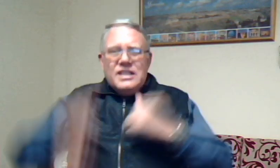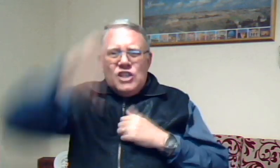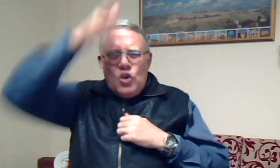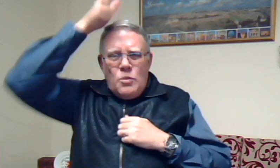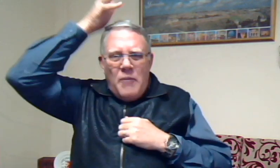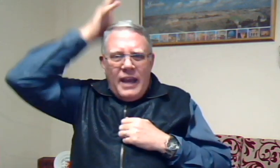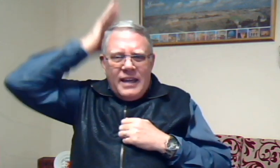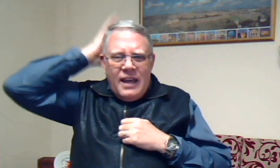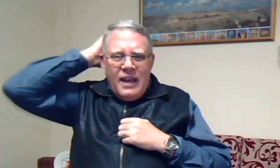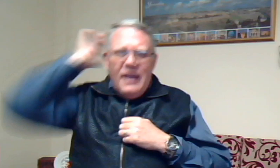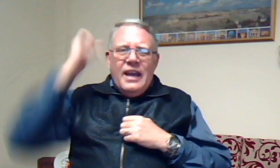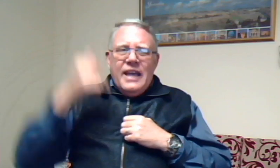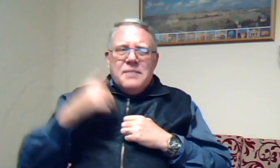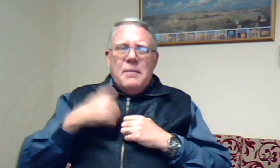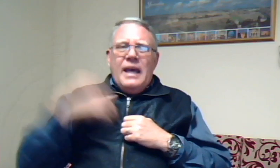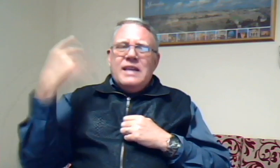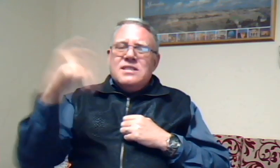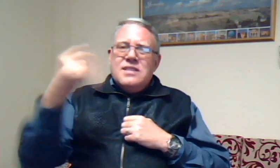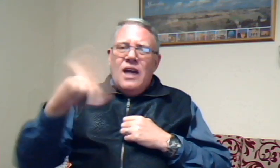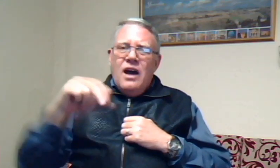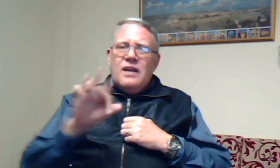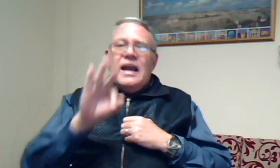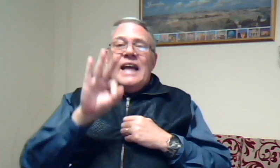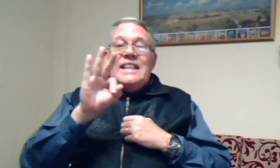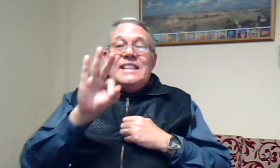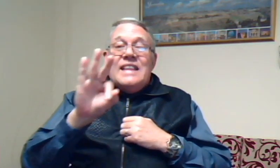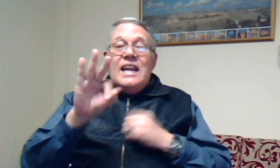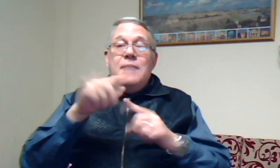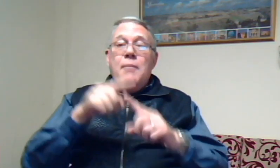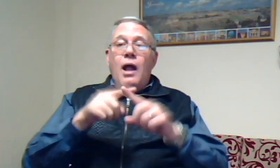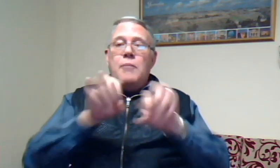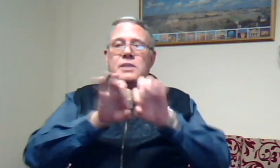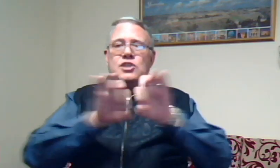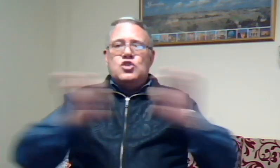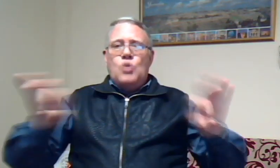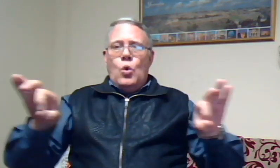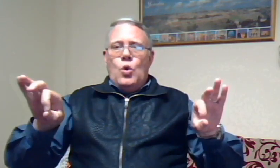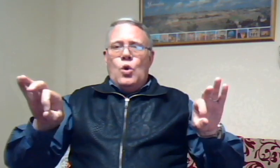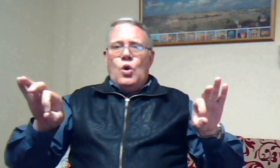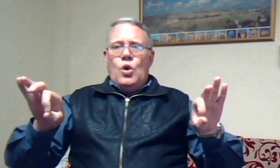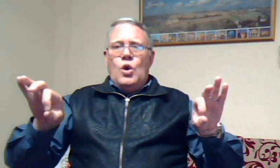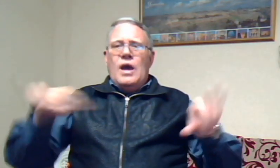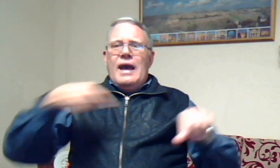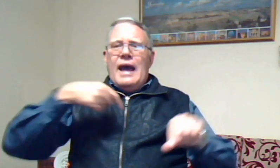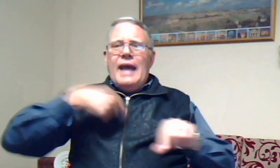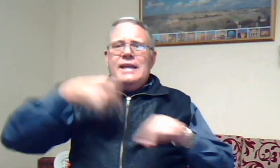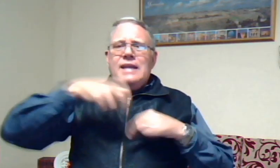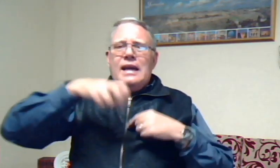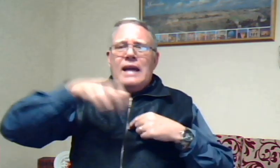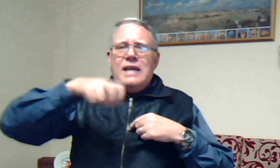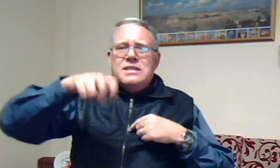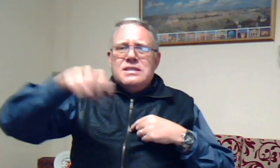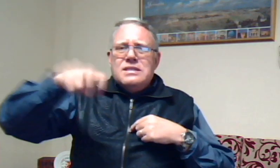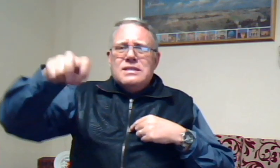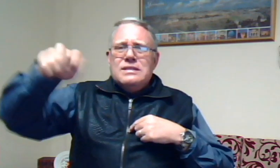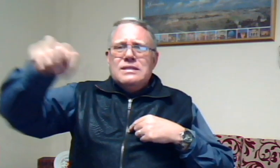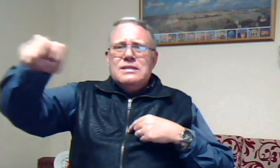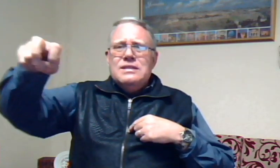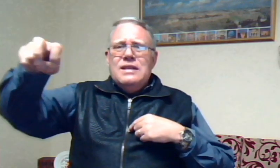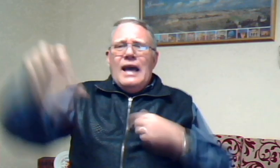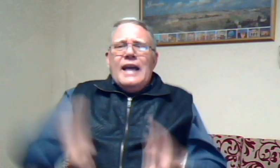Romeine Het my geslaan Driemaal Met die stok Ek het Gereis Ek het